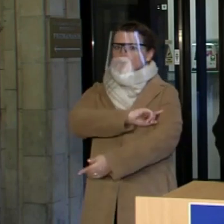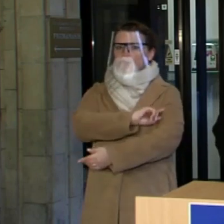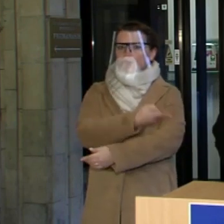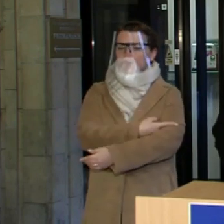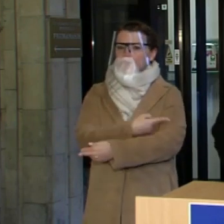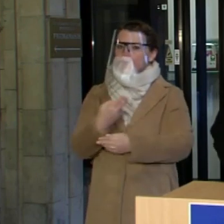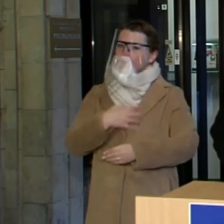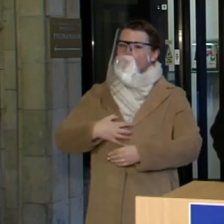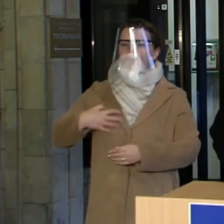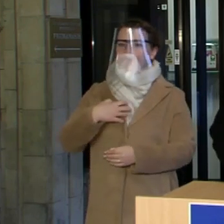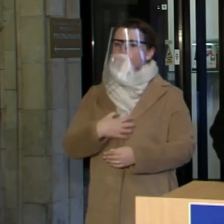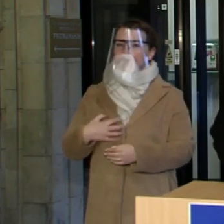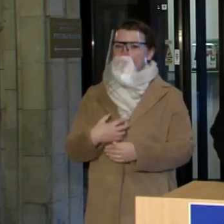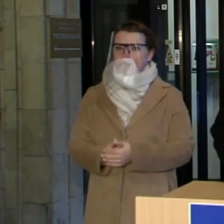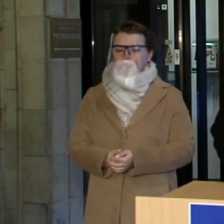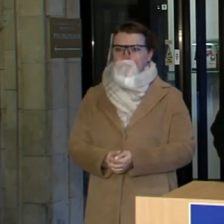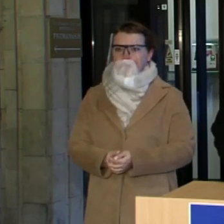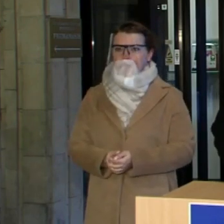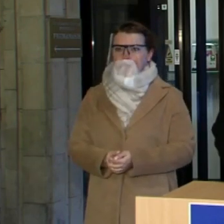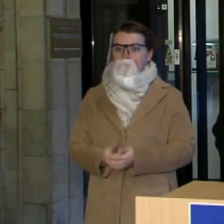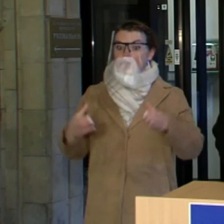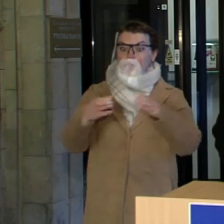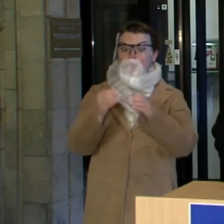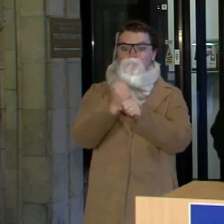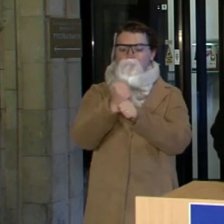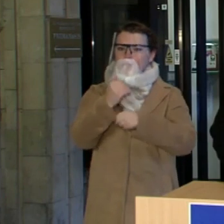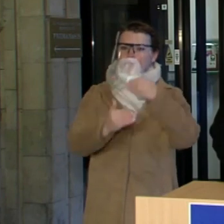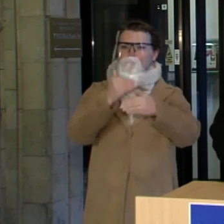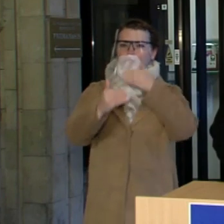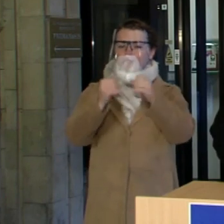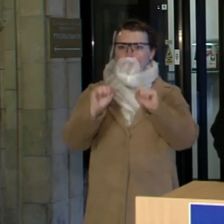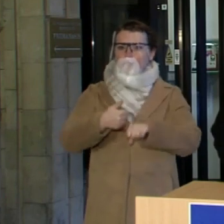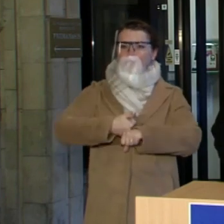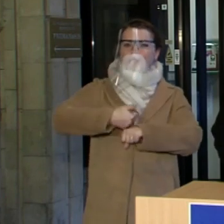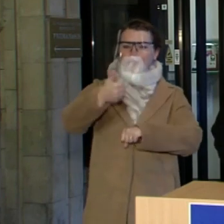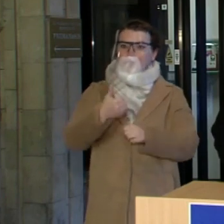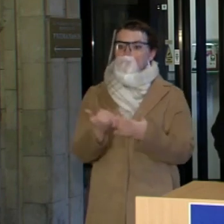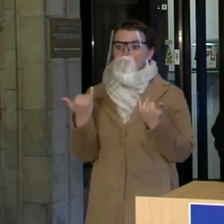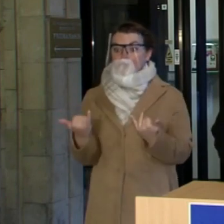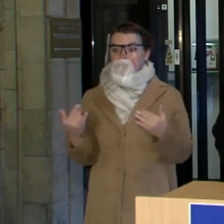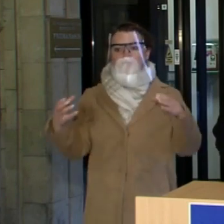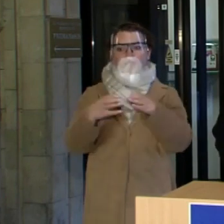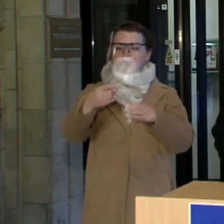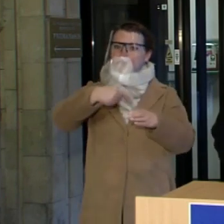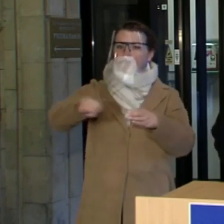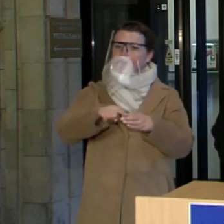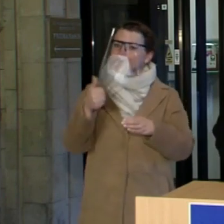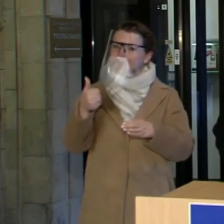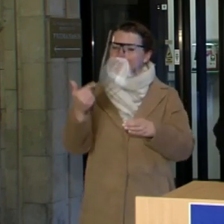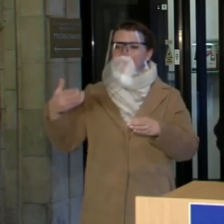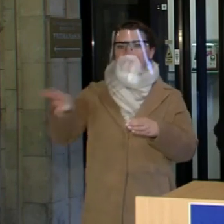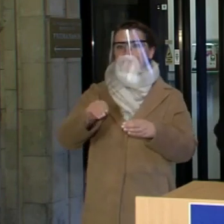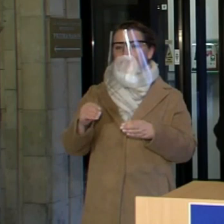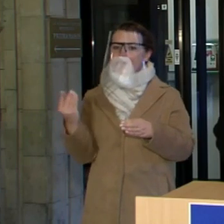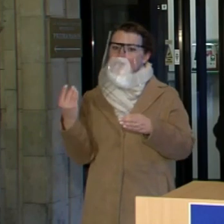pasitarnautų sklančiam tokios grupės darbui. Šiandien mes juos matome, šiandien matome, kad jie tikrai labai pozityviai prisideda